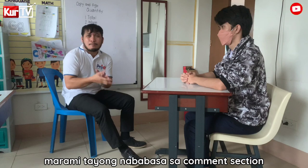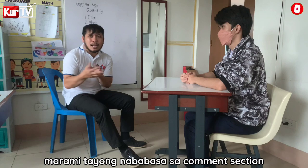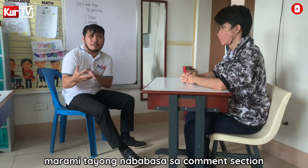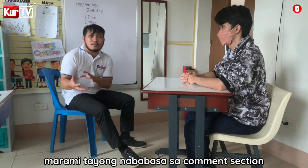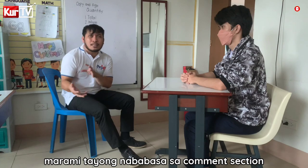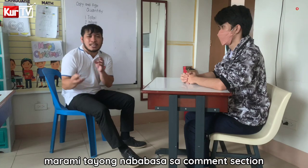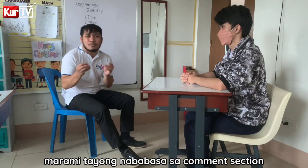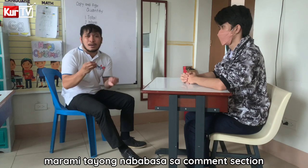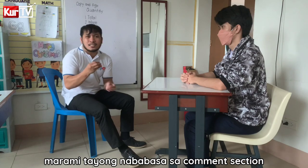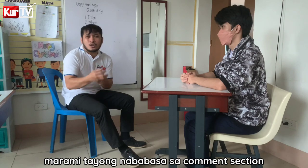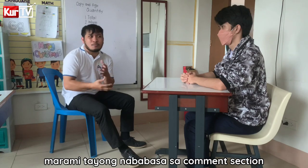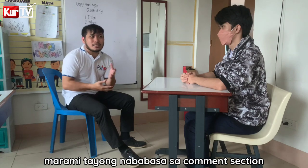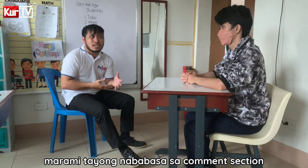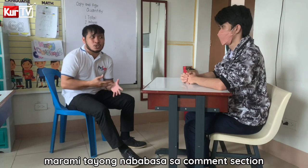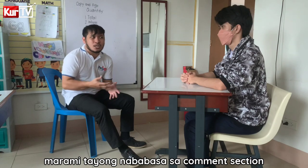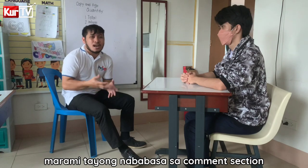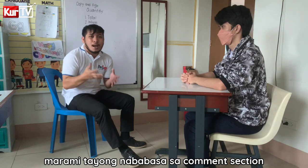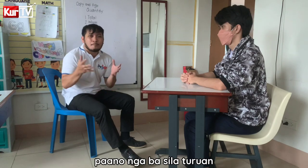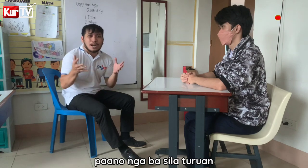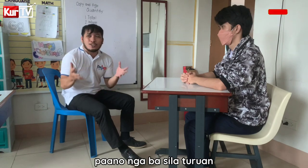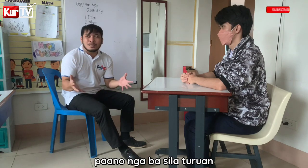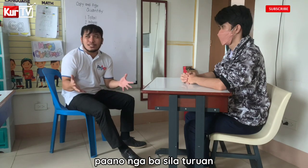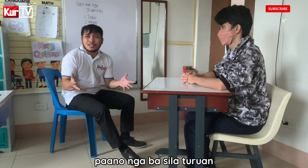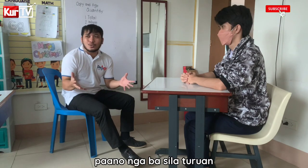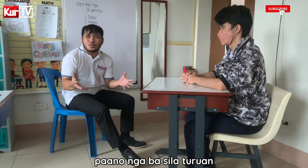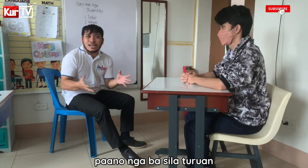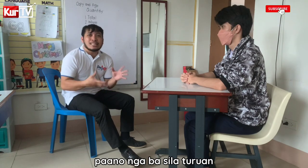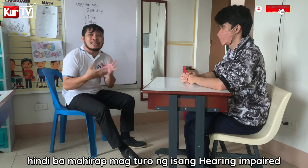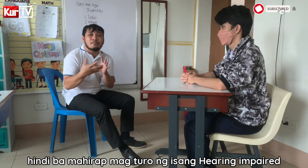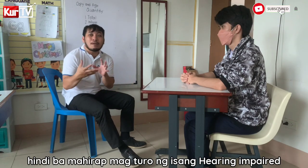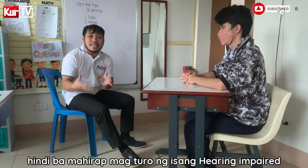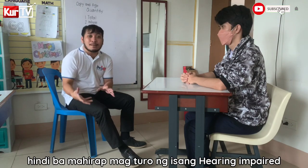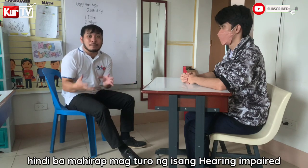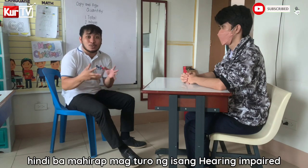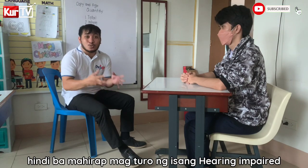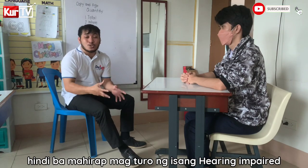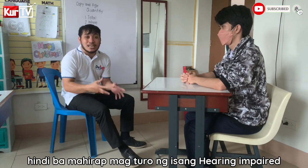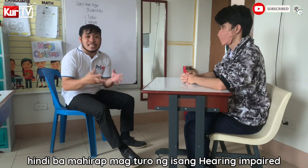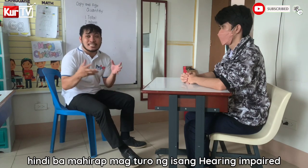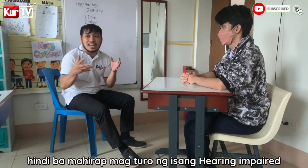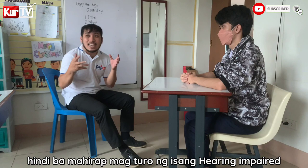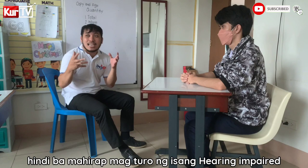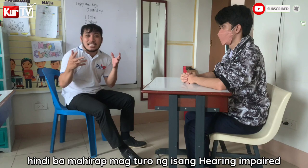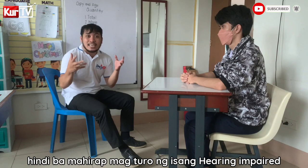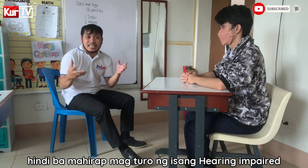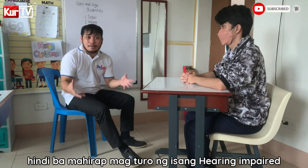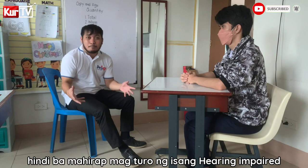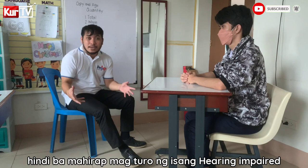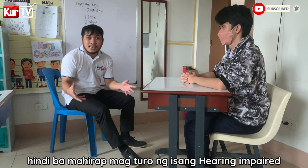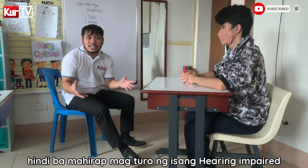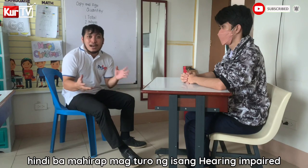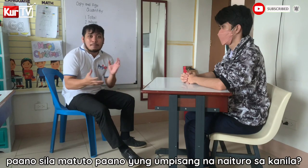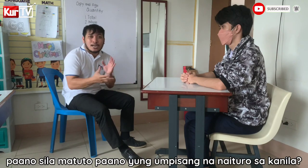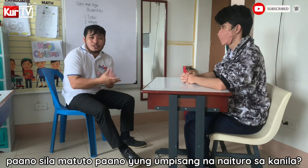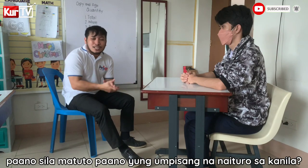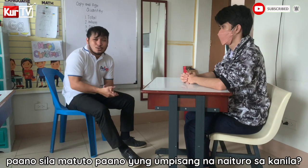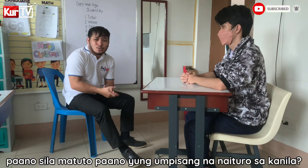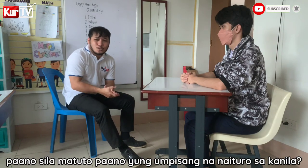maraming po tayo na bumabas sa comment session na paano ba sila tuturuan, hindi ba mahirap magturo ng isang hearing impaired? Paano sila natuto?